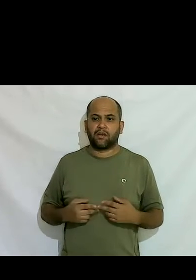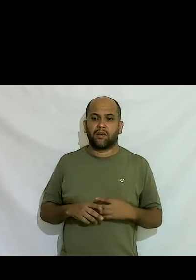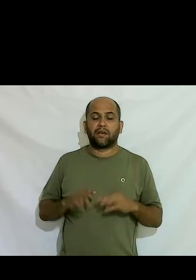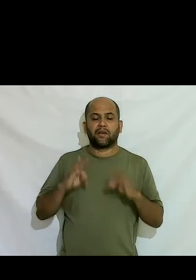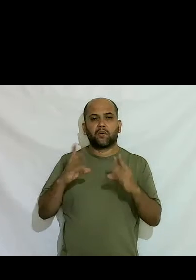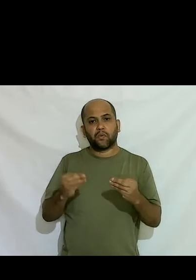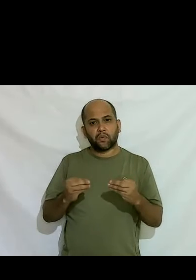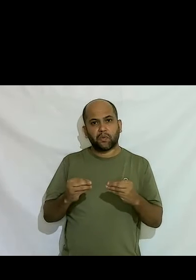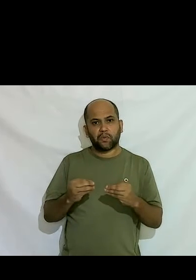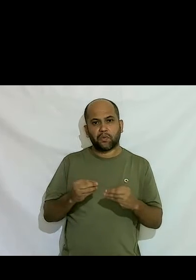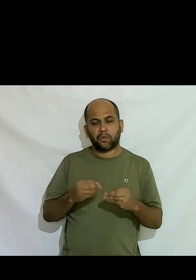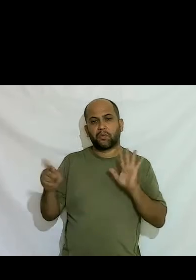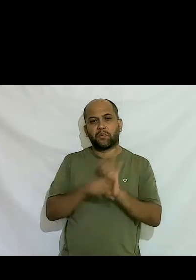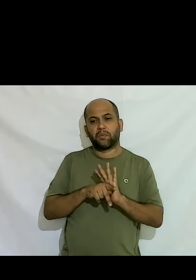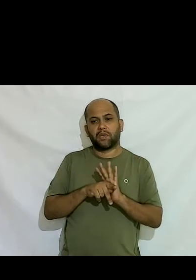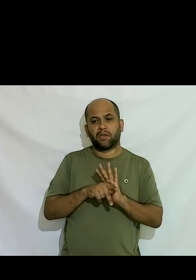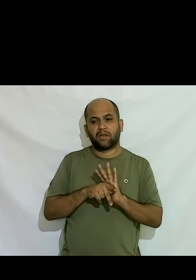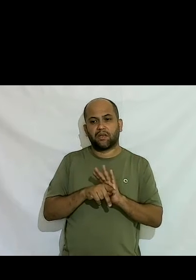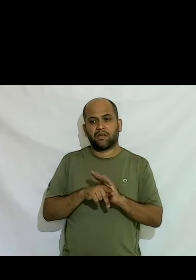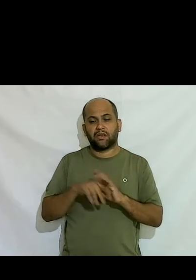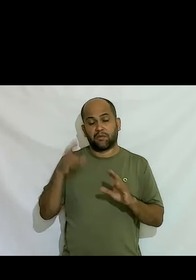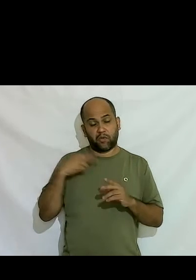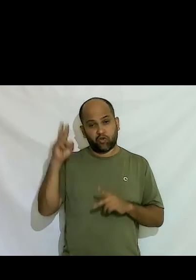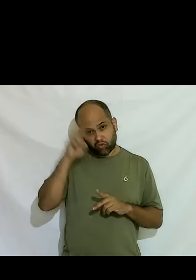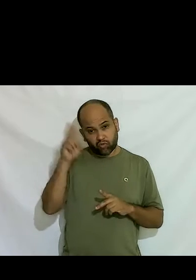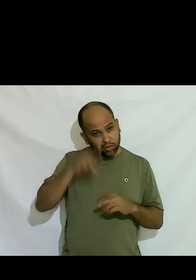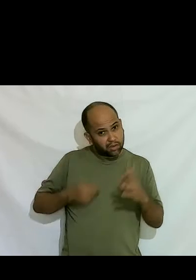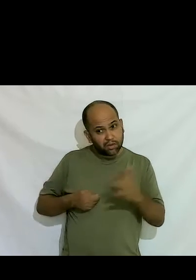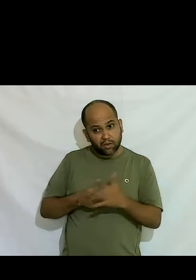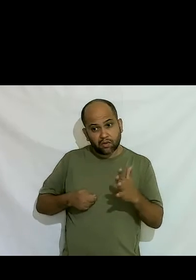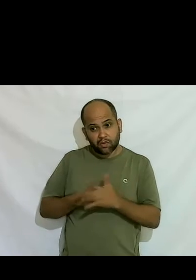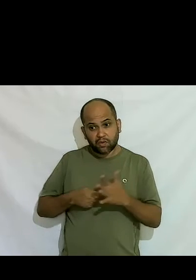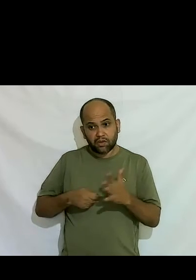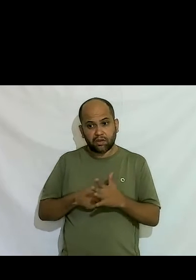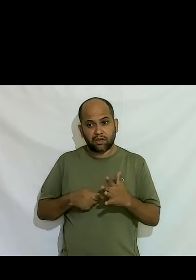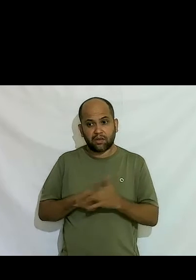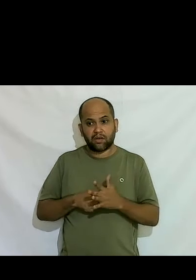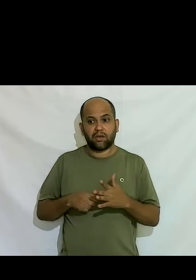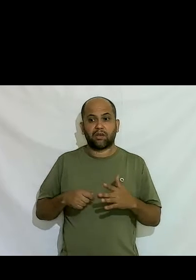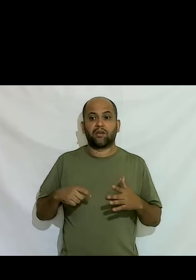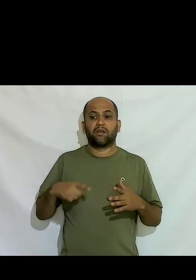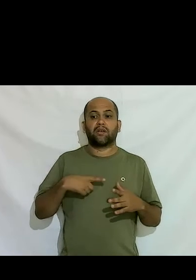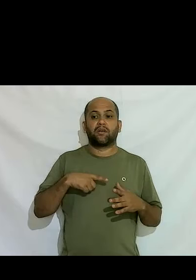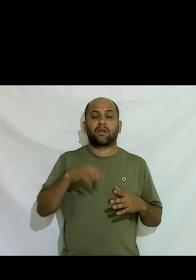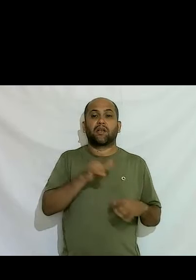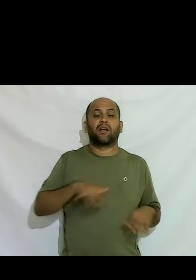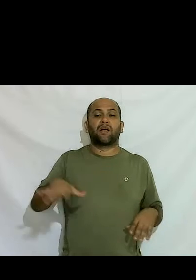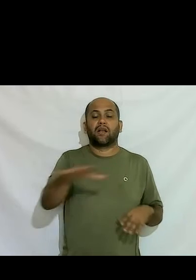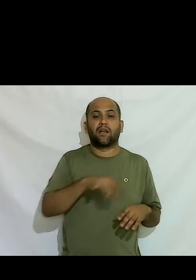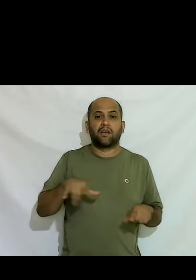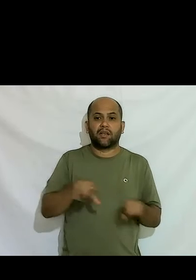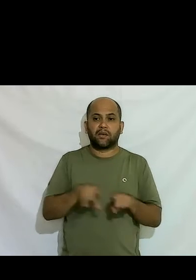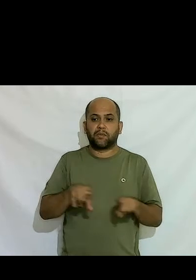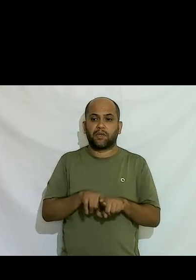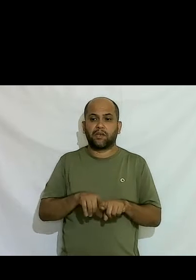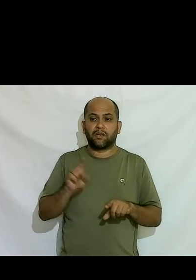fez parte da minha história da minha luta do meu que continua que não terminou que é diária né e depois eu